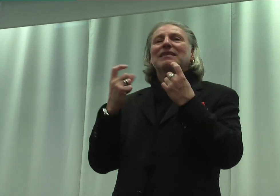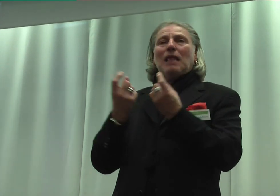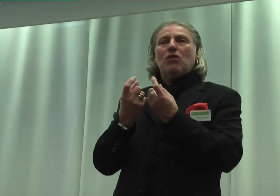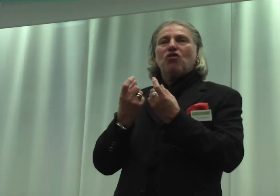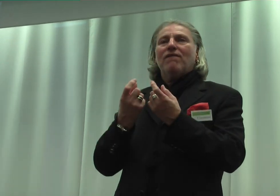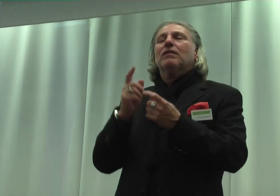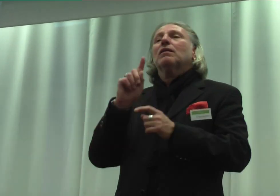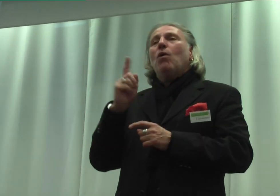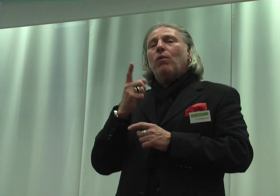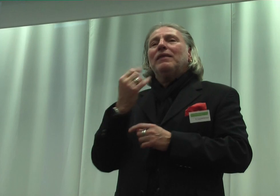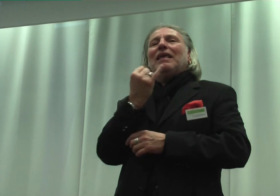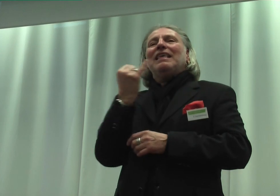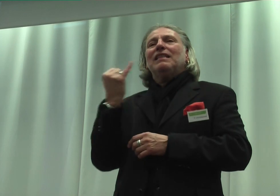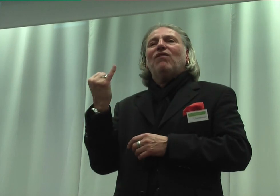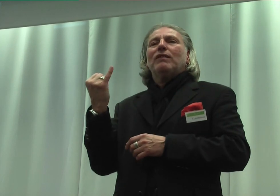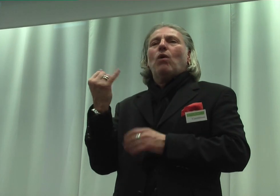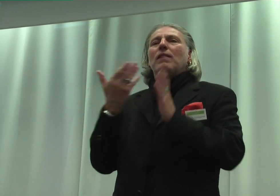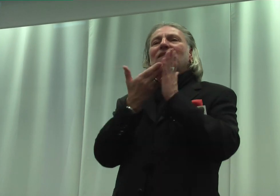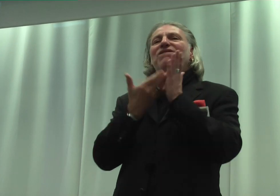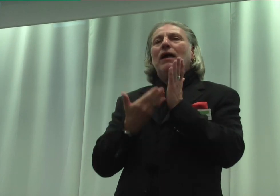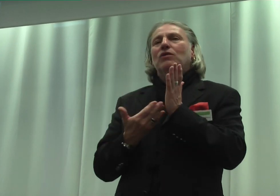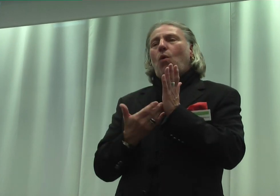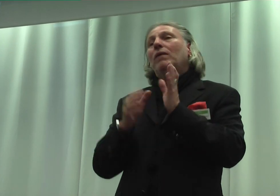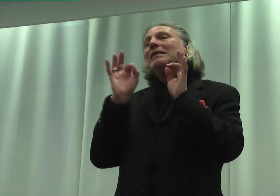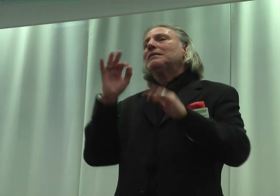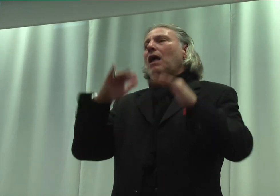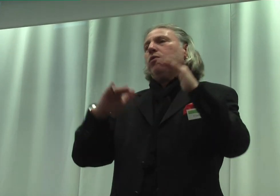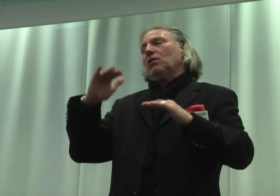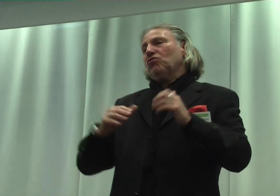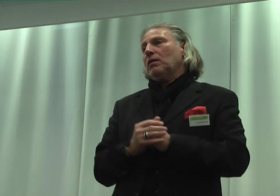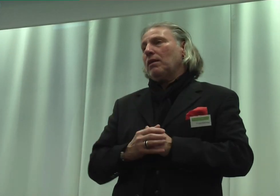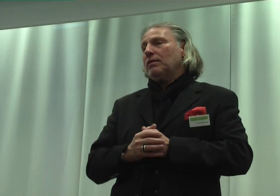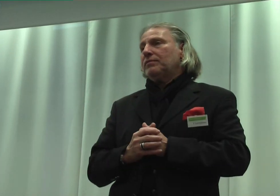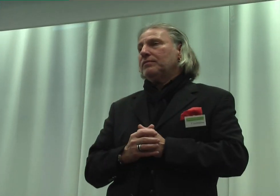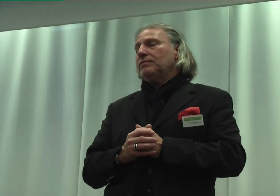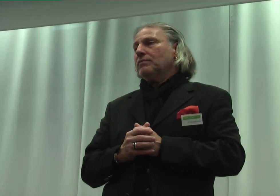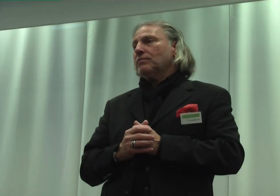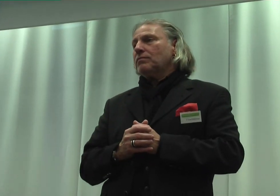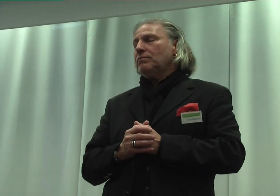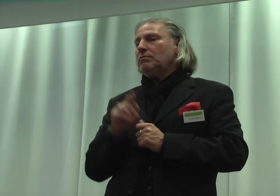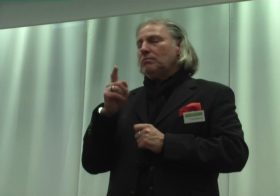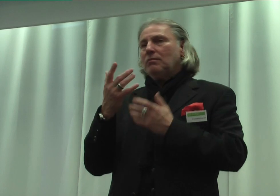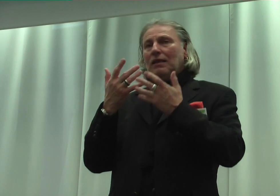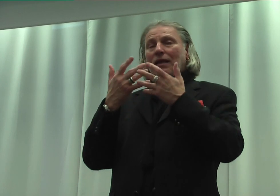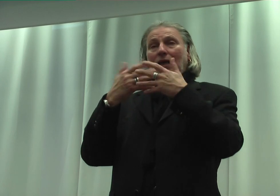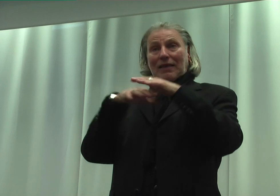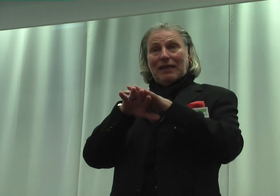individuellen Faktoren sehr unterschiedlich. Dass Integrationsmaßnahmen